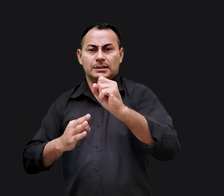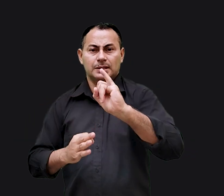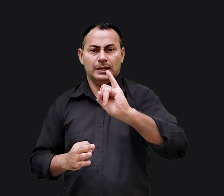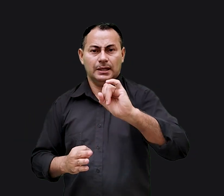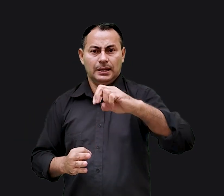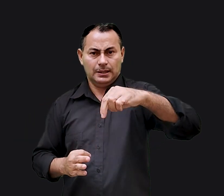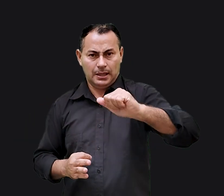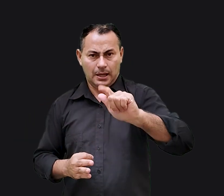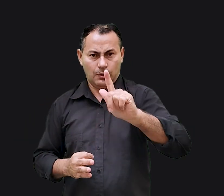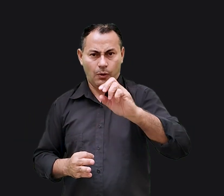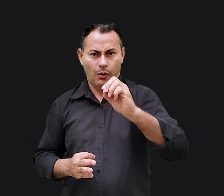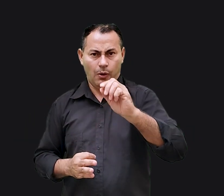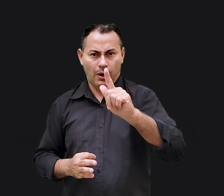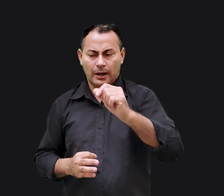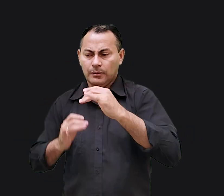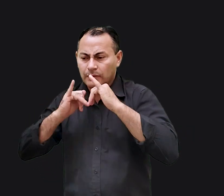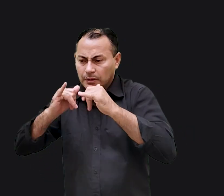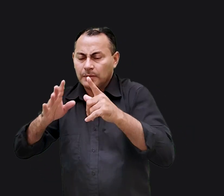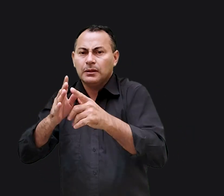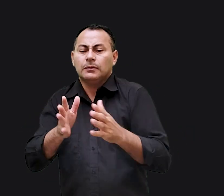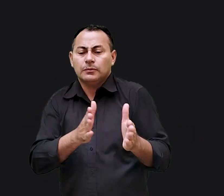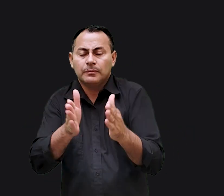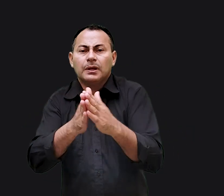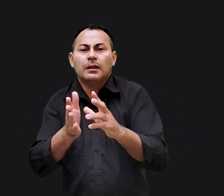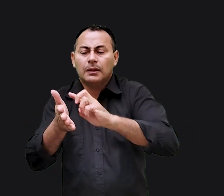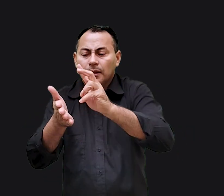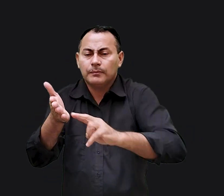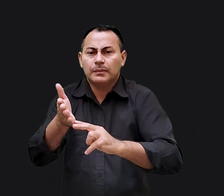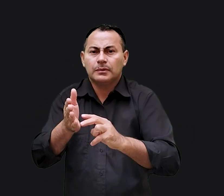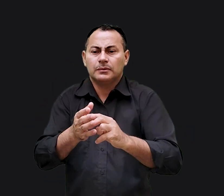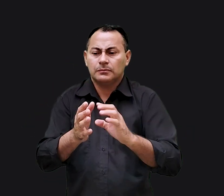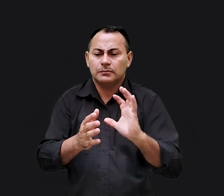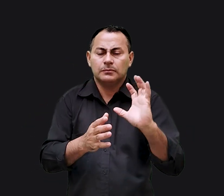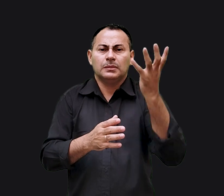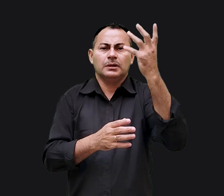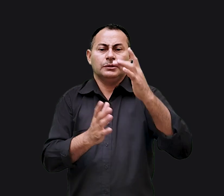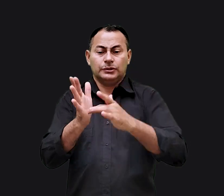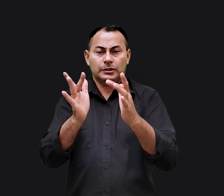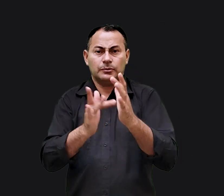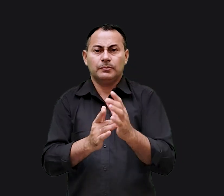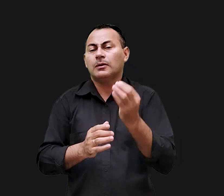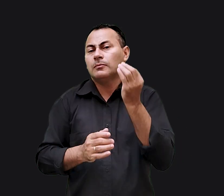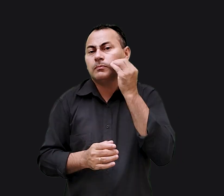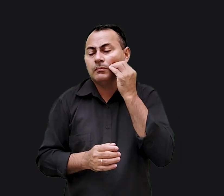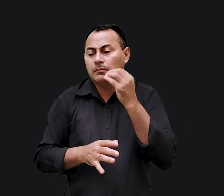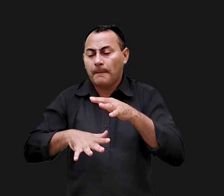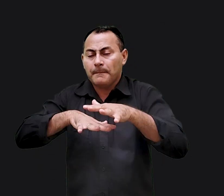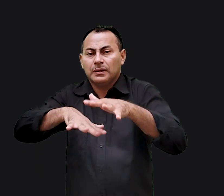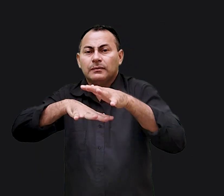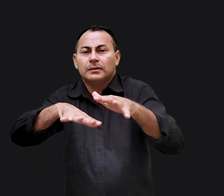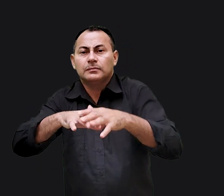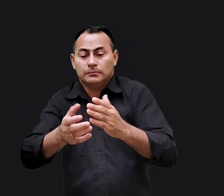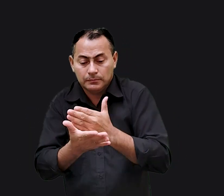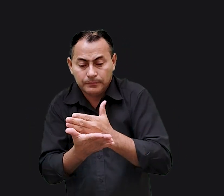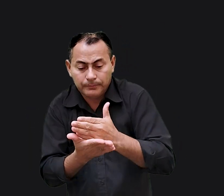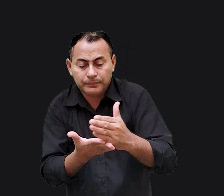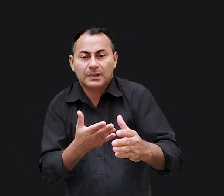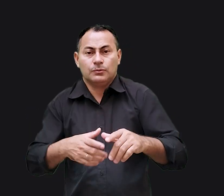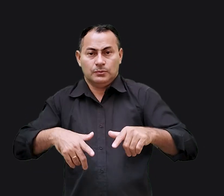ele anunciou este manifesto. No capítulo 5 de Lucas, lemos sobre um incidente no qual Jesus experimenta o manifesto no